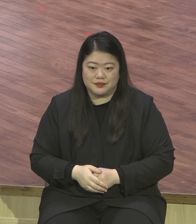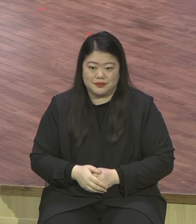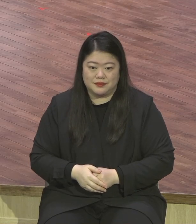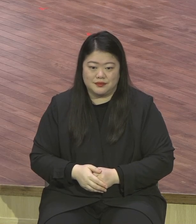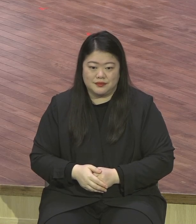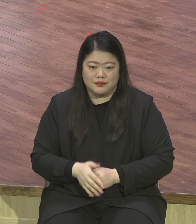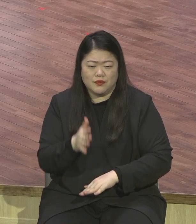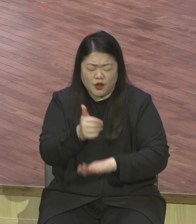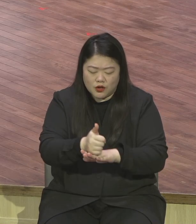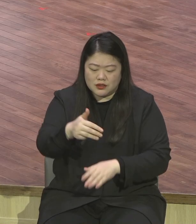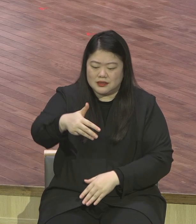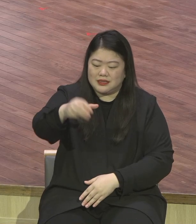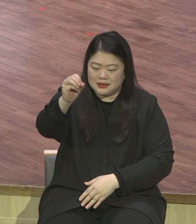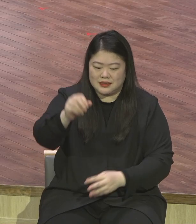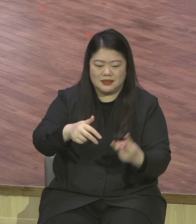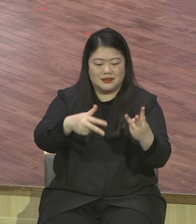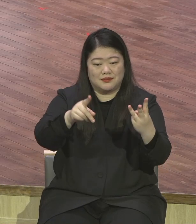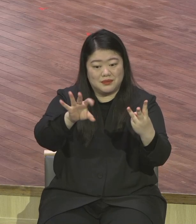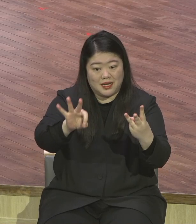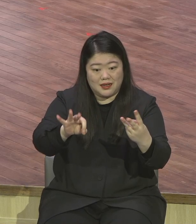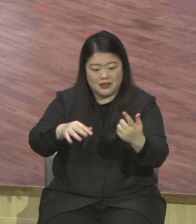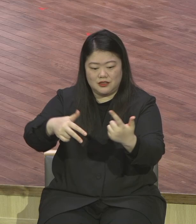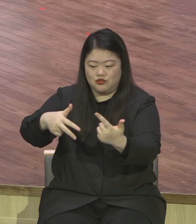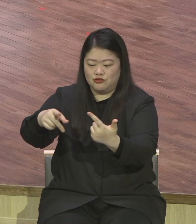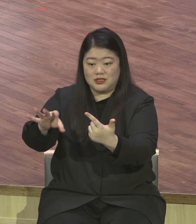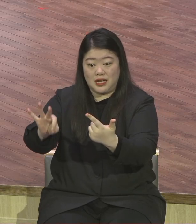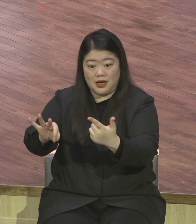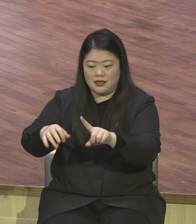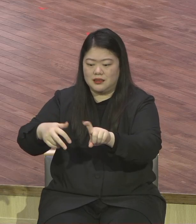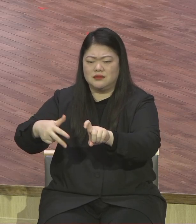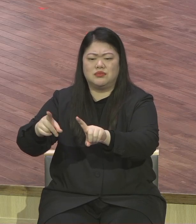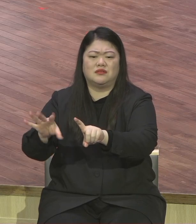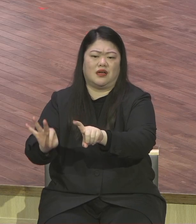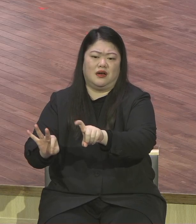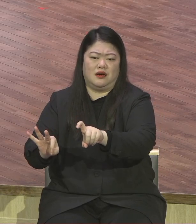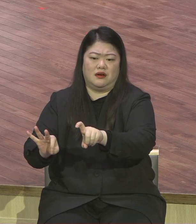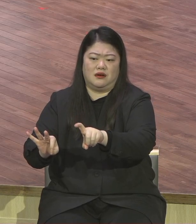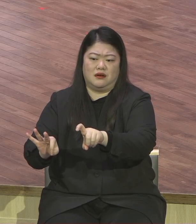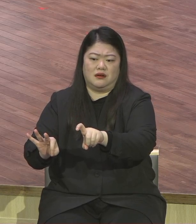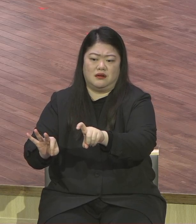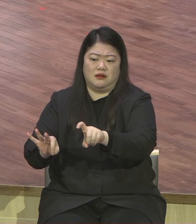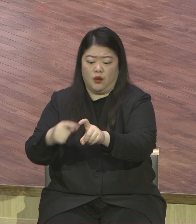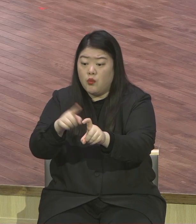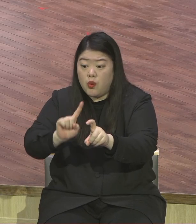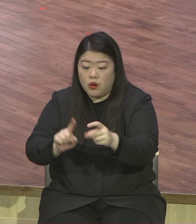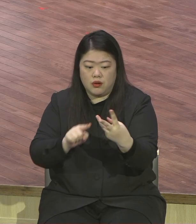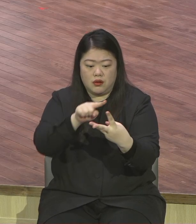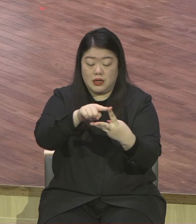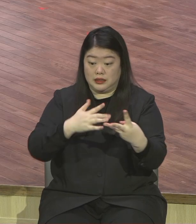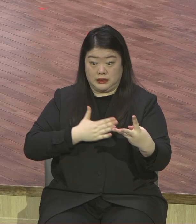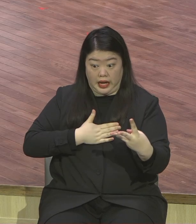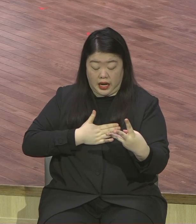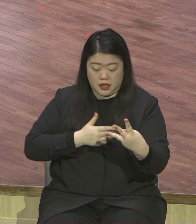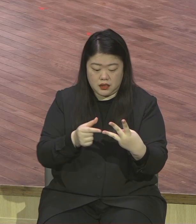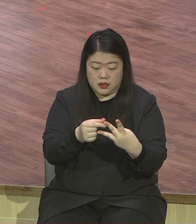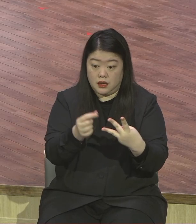삶이 되는 거예요 뭐요 나중 좀 살면 물증 좀 살면 바벨타